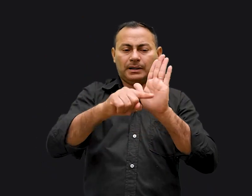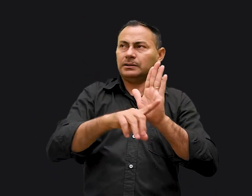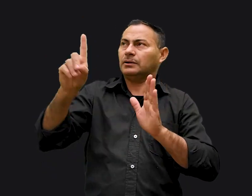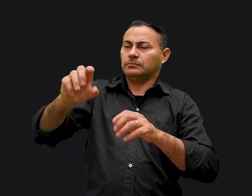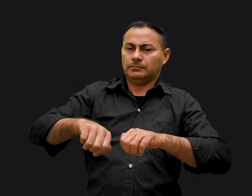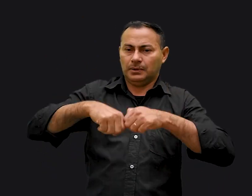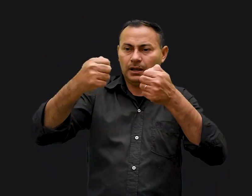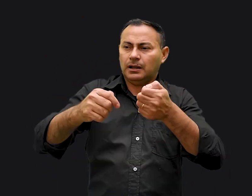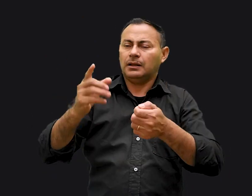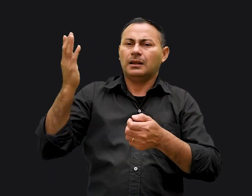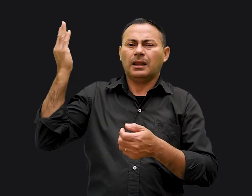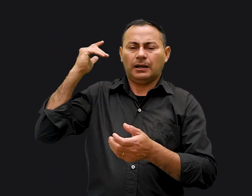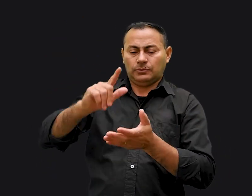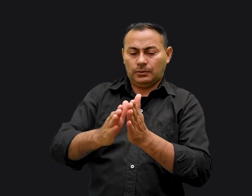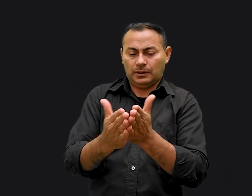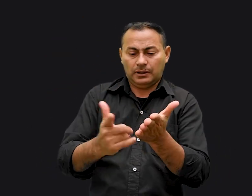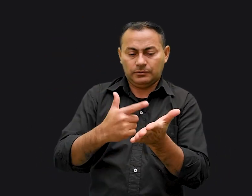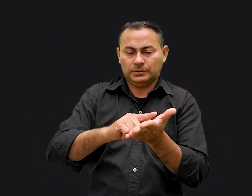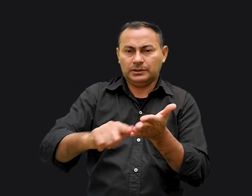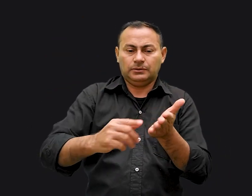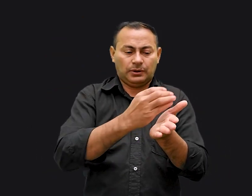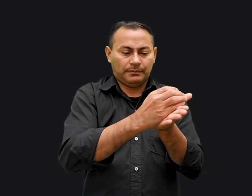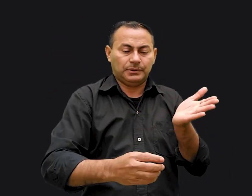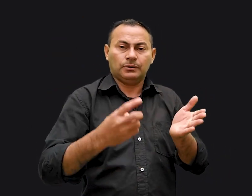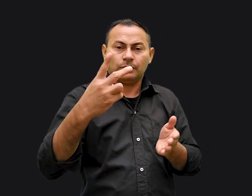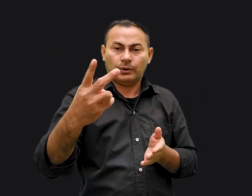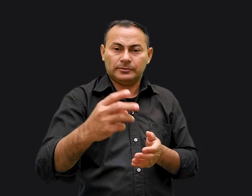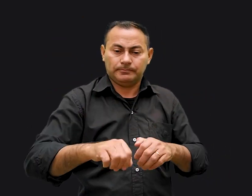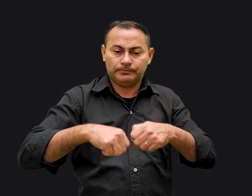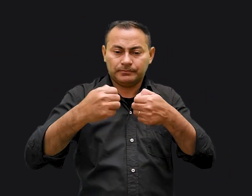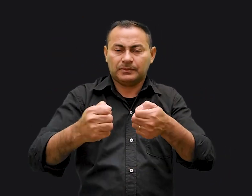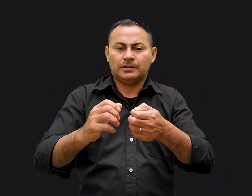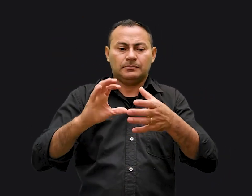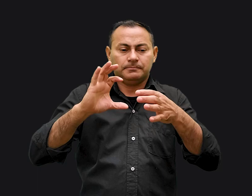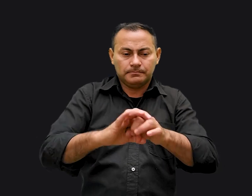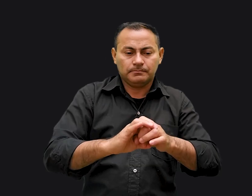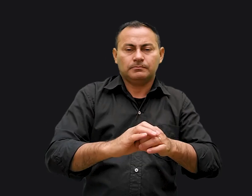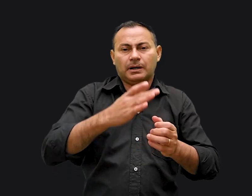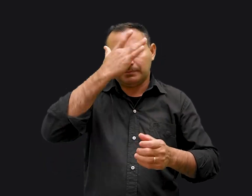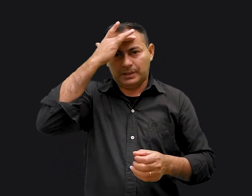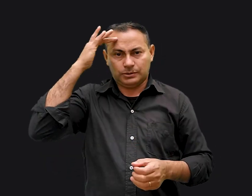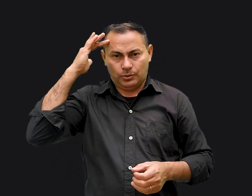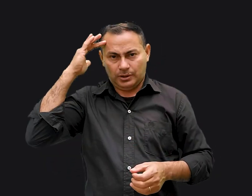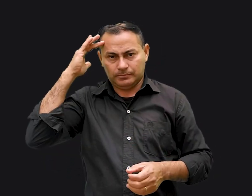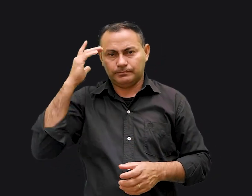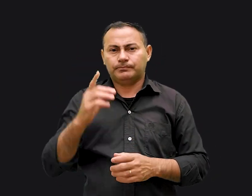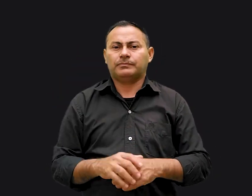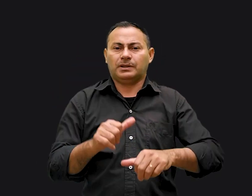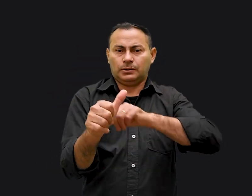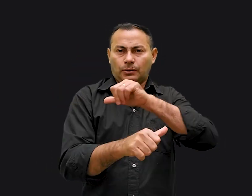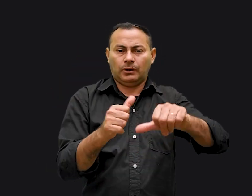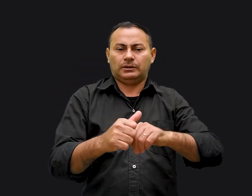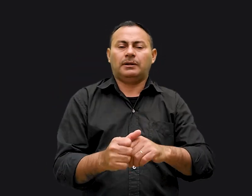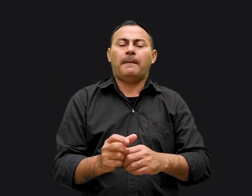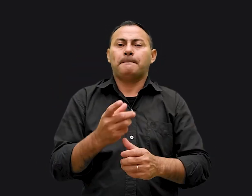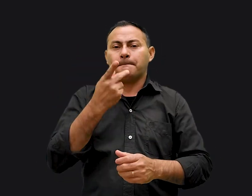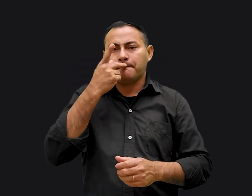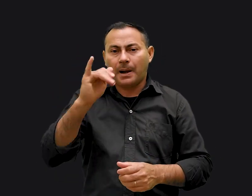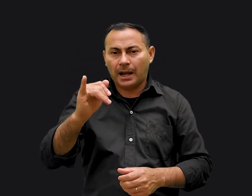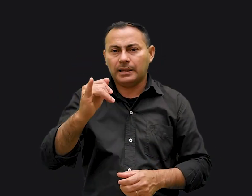como declarado lá em Gênesis capítulo 2 Estabelecer parceiros para as pessoas para que se tornem pais e